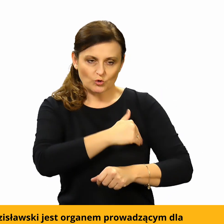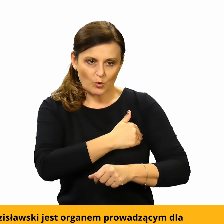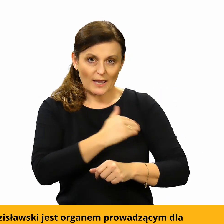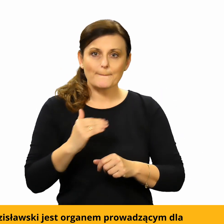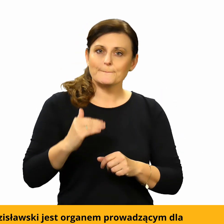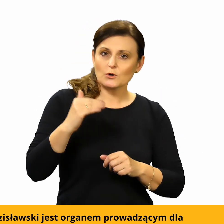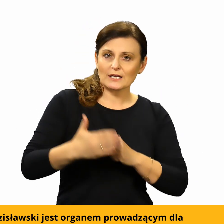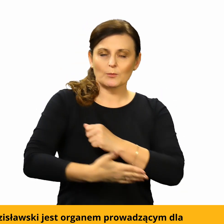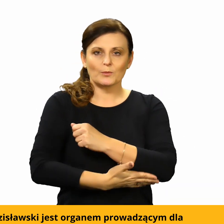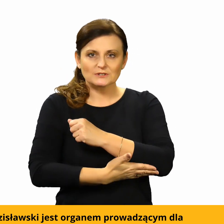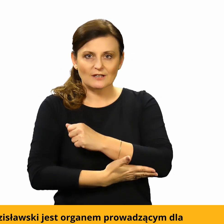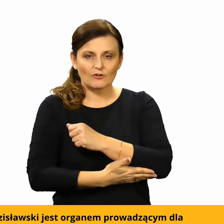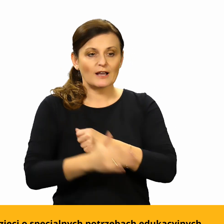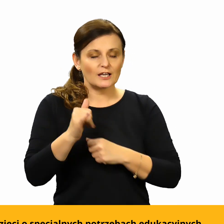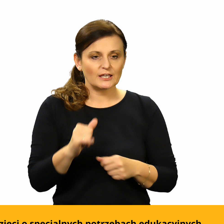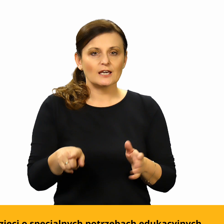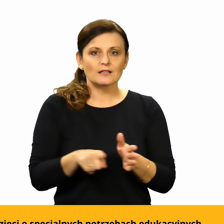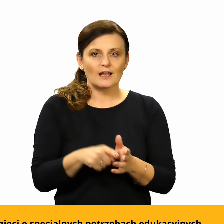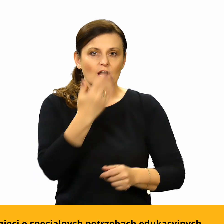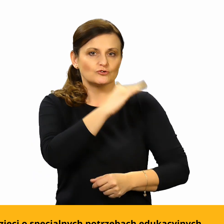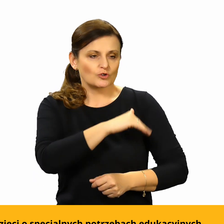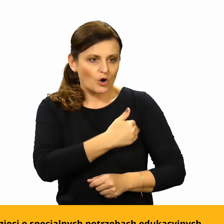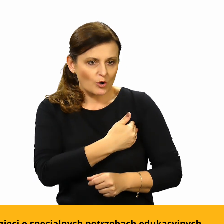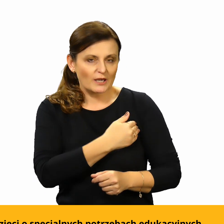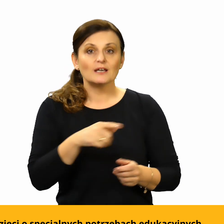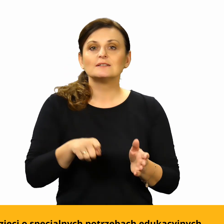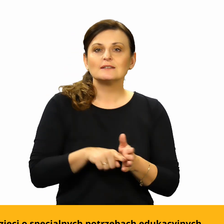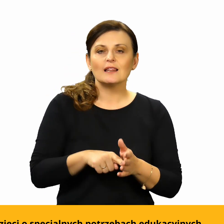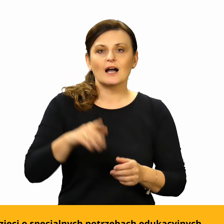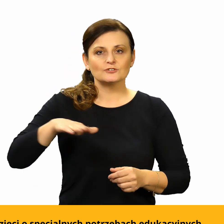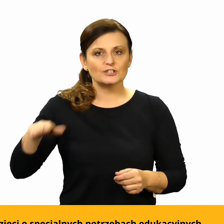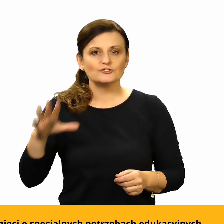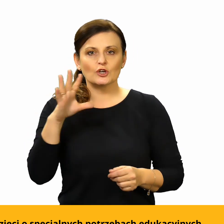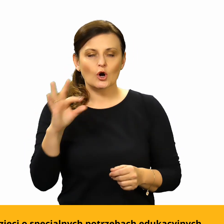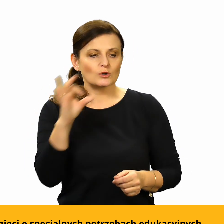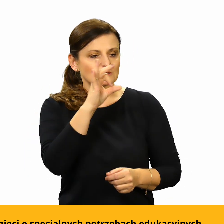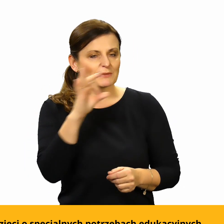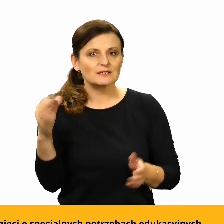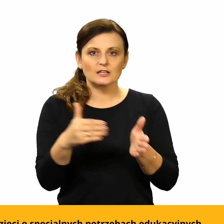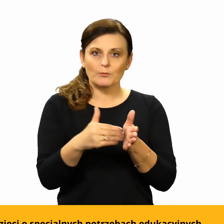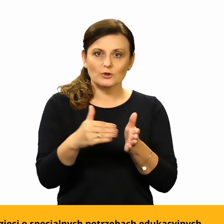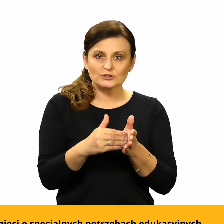ponadpodstawowych oraz szkoły dla dzieci o specjalnych potrzebach edukacyjnych.